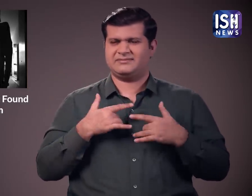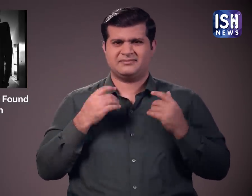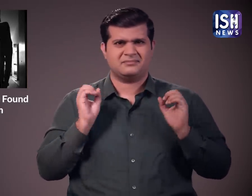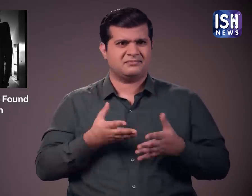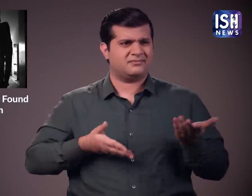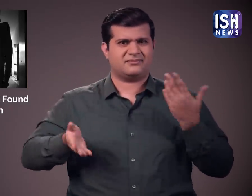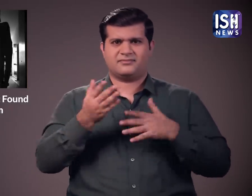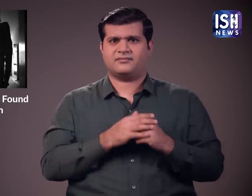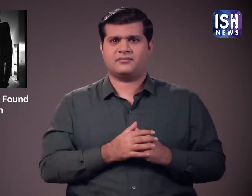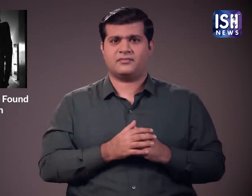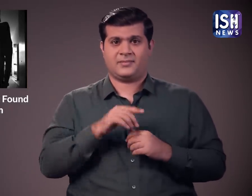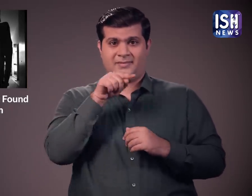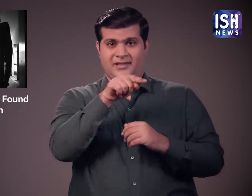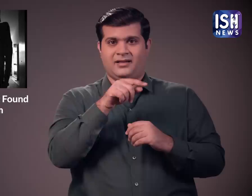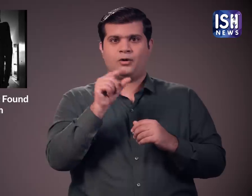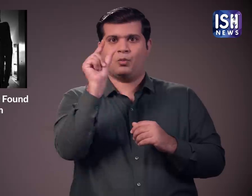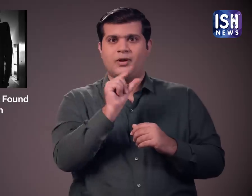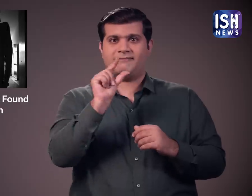विश्ववेद्याले के कुल सच्चिव अमित कुमार सिंग ने कहा,